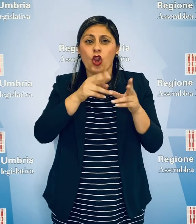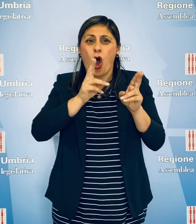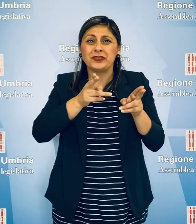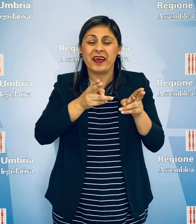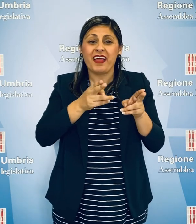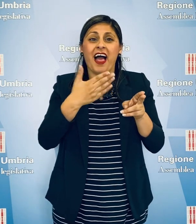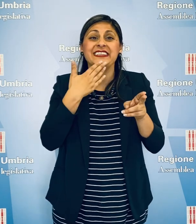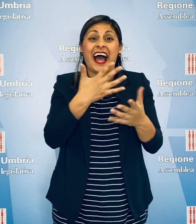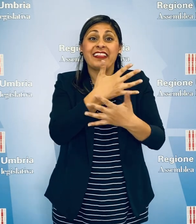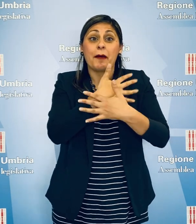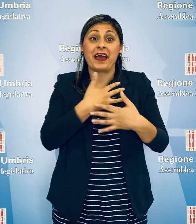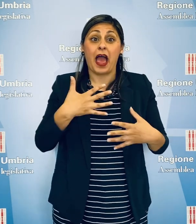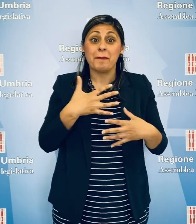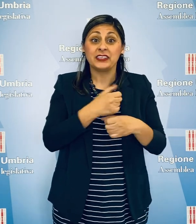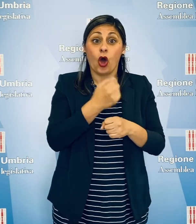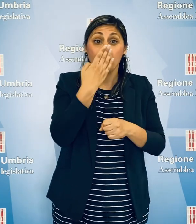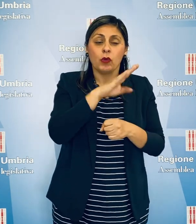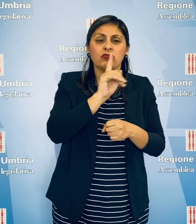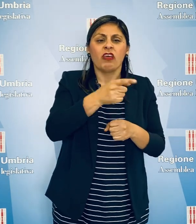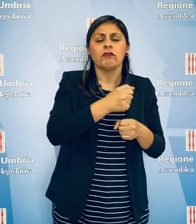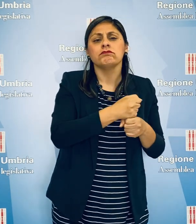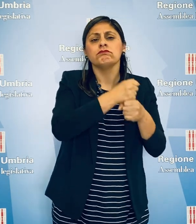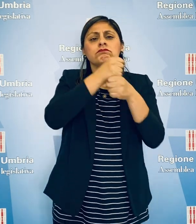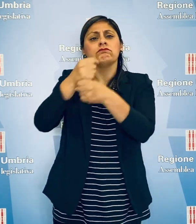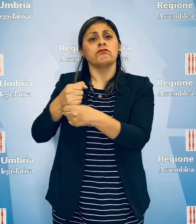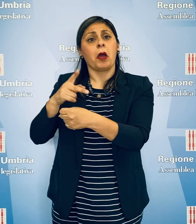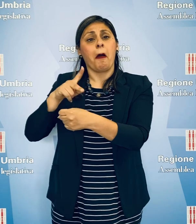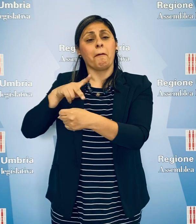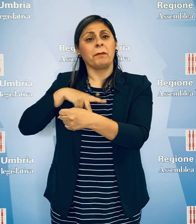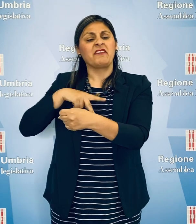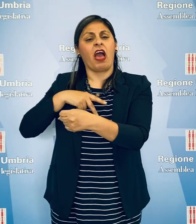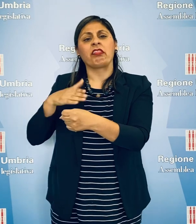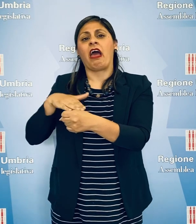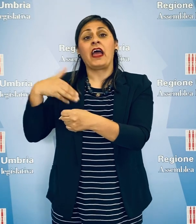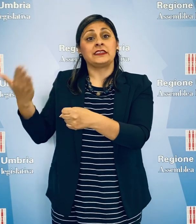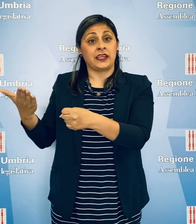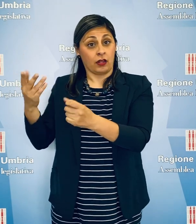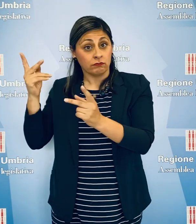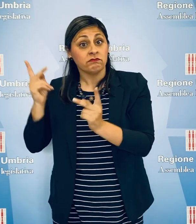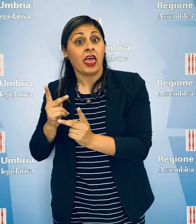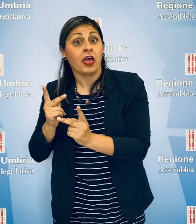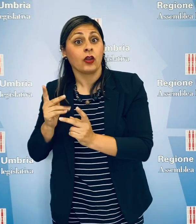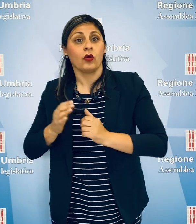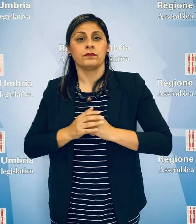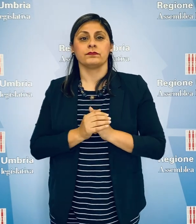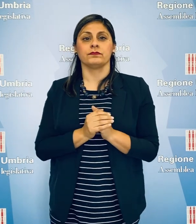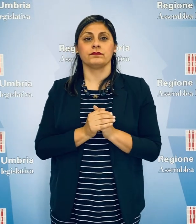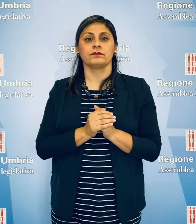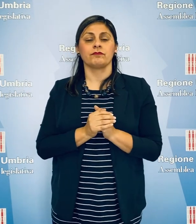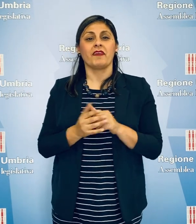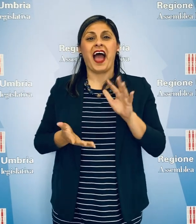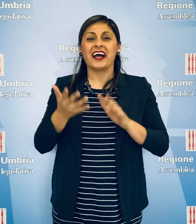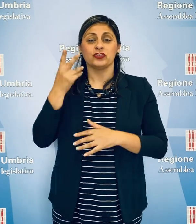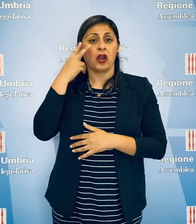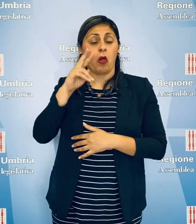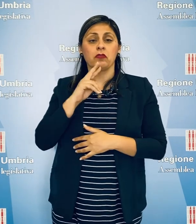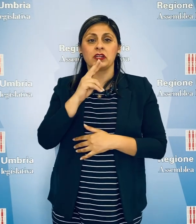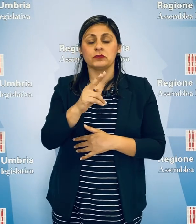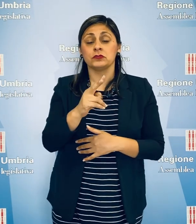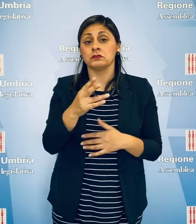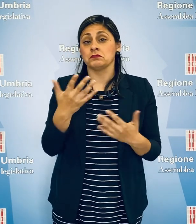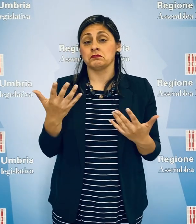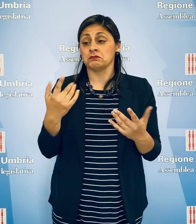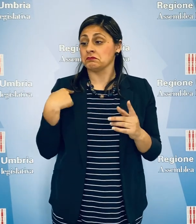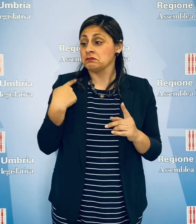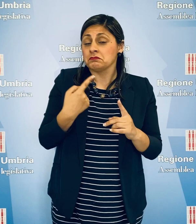dell'ospedale Santa Maria della Misericordia di Perugia ad una società privata esterna. L'assessore Coletto ha risposto